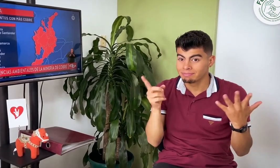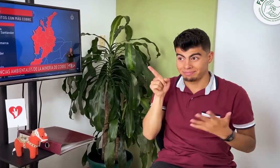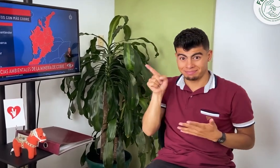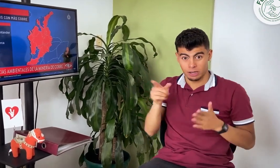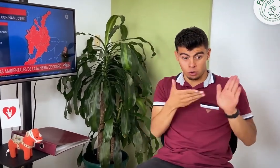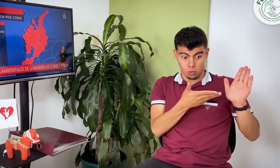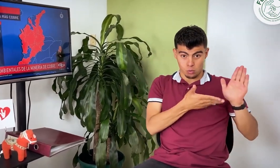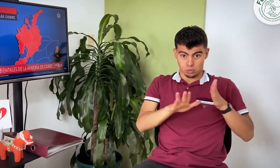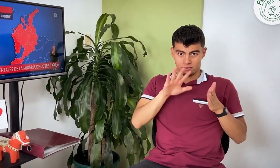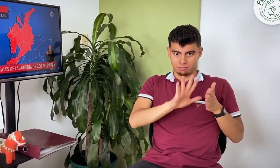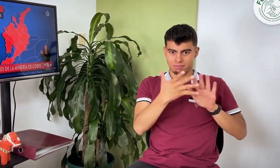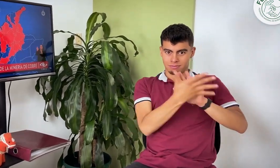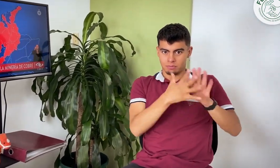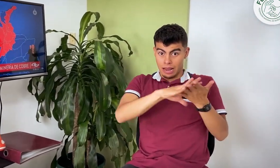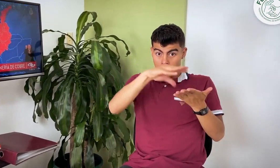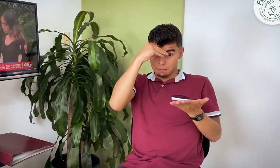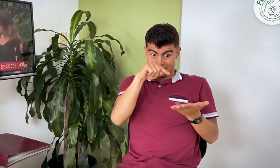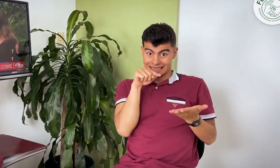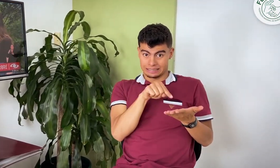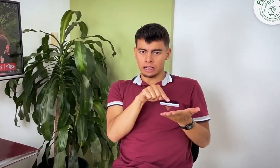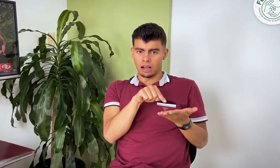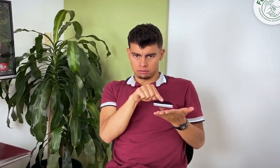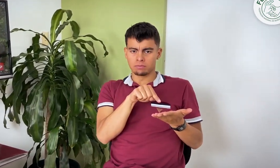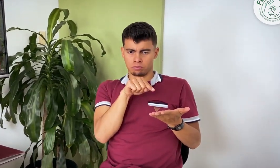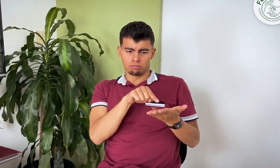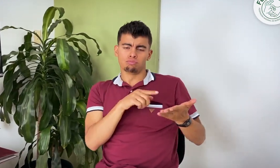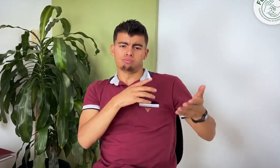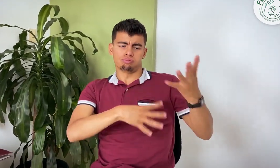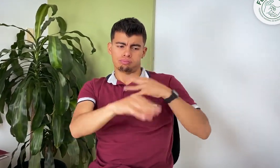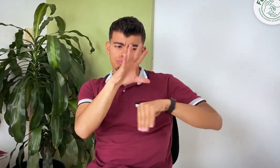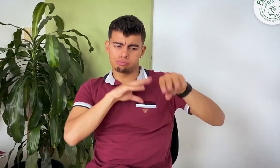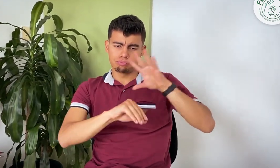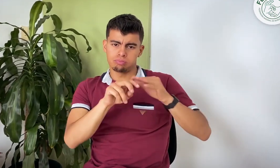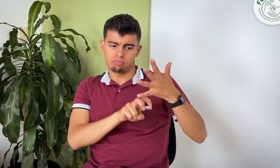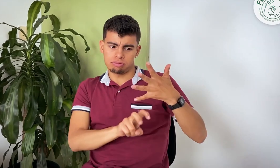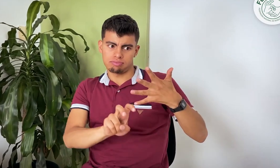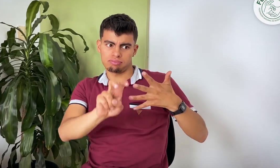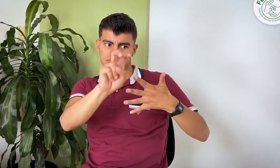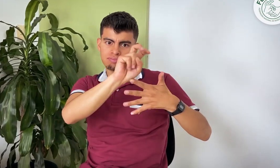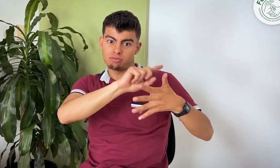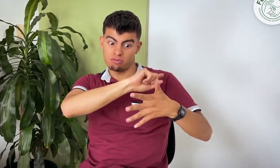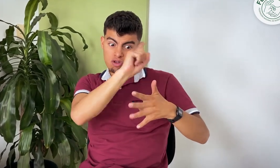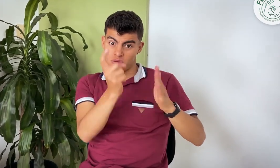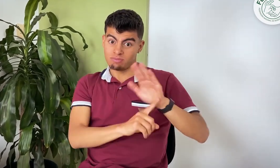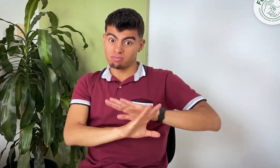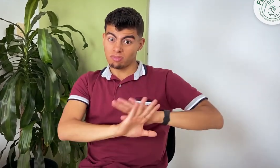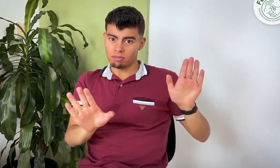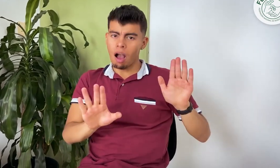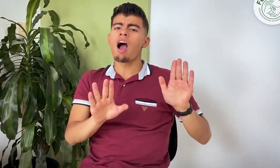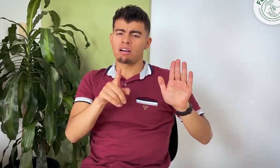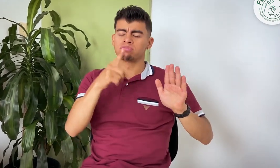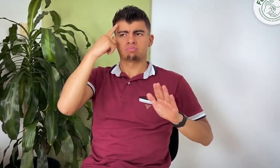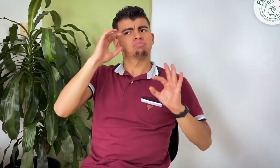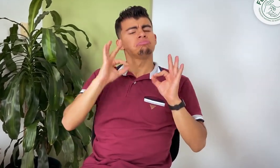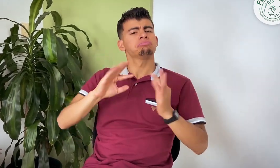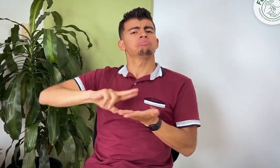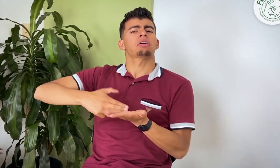en los diferentes niveles de los cursos de lengua de señas colombiana, tienen los conocimientos suficientes para ser intérpretes de lengua de